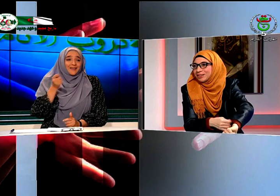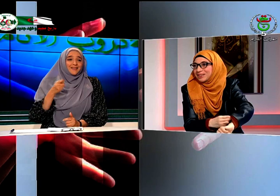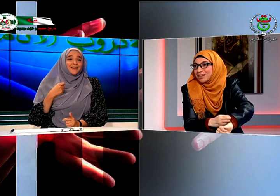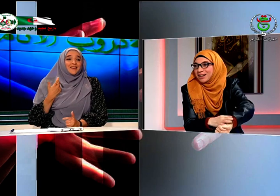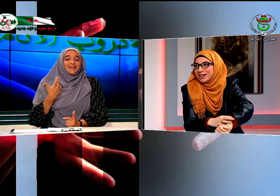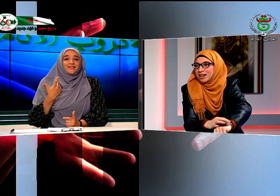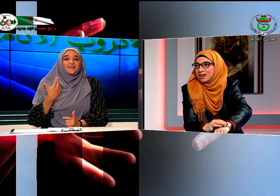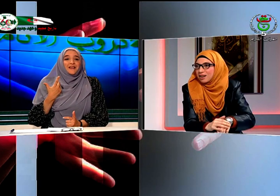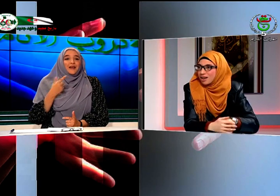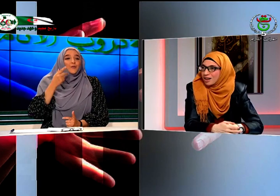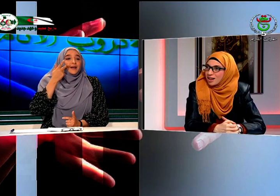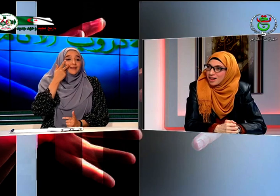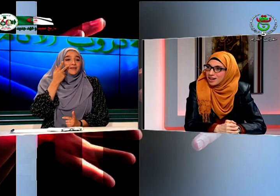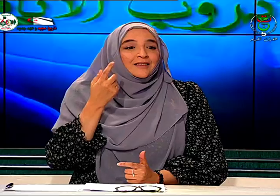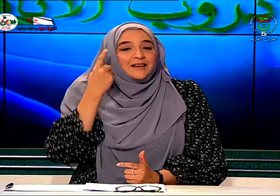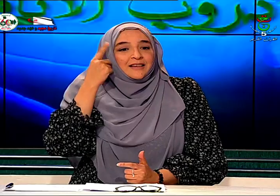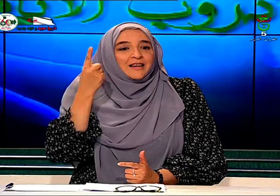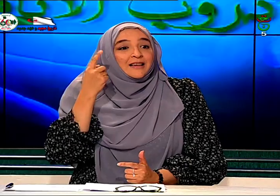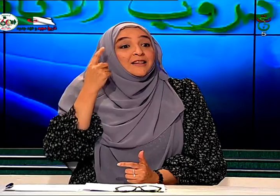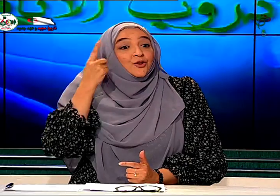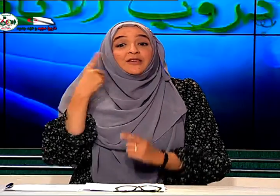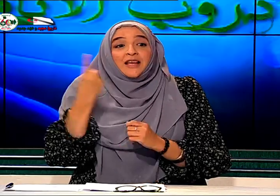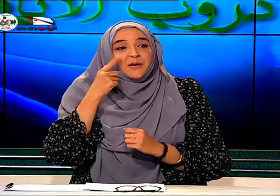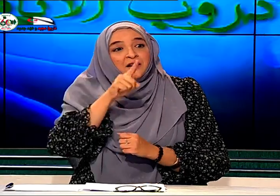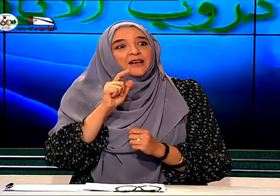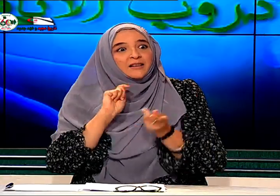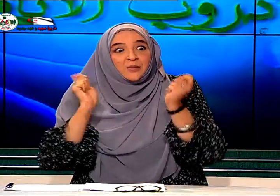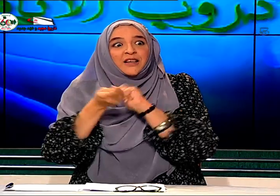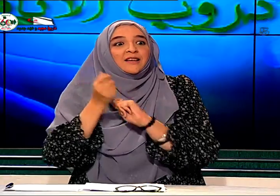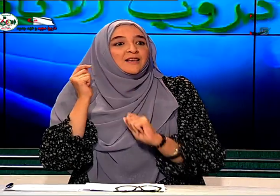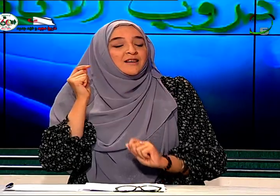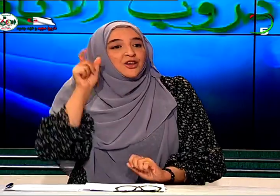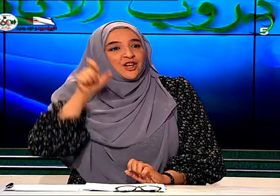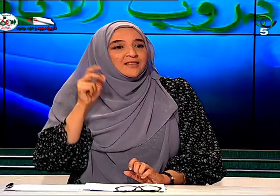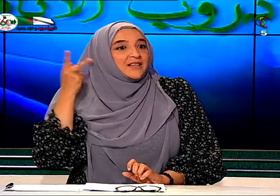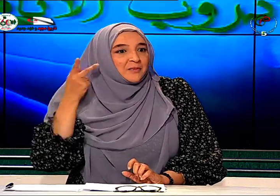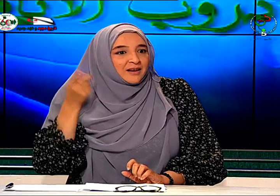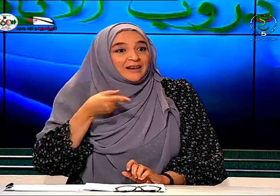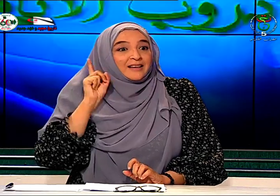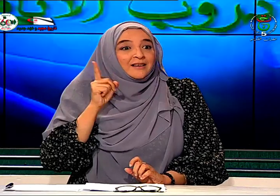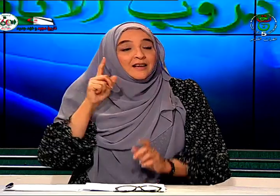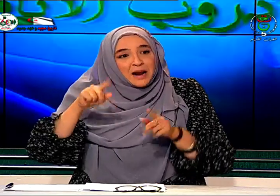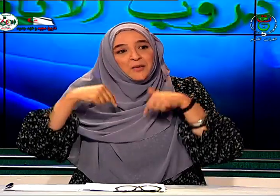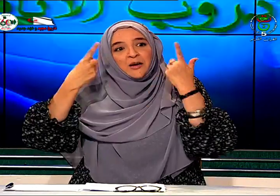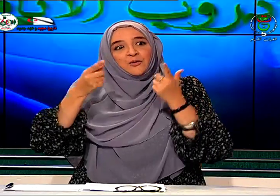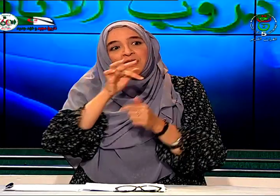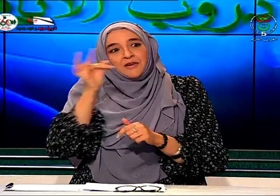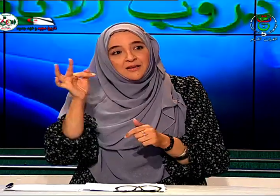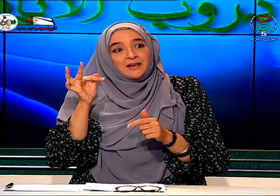الوالد كان يظن دائما أنك تصبحين شخص يسمع لكن لما ذهبتم إلى فرنسا